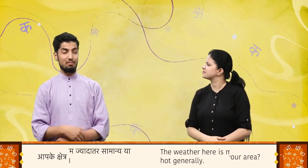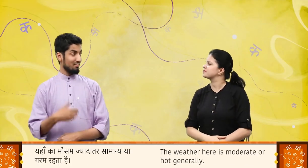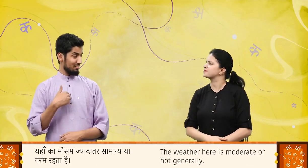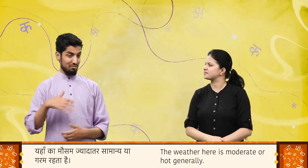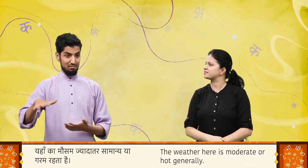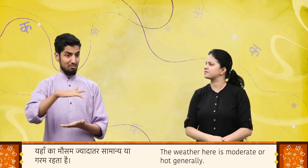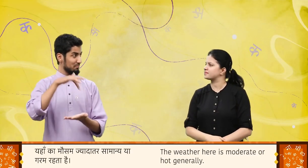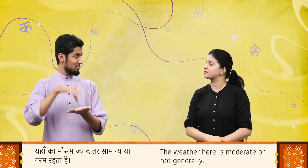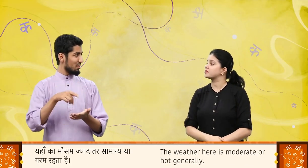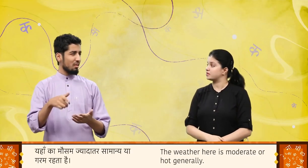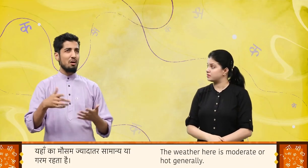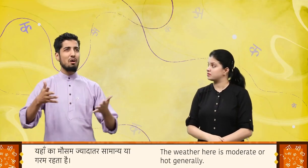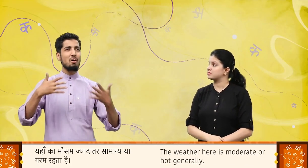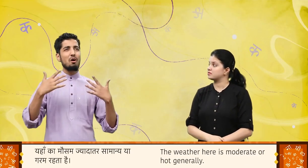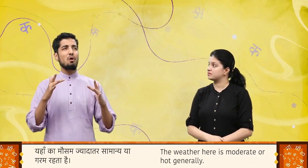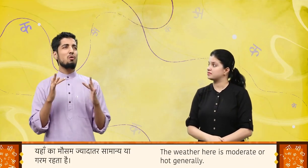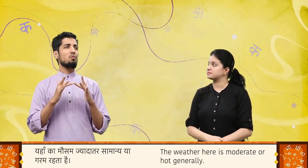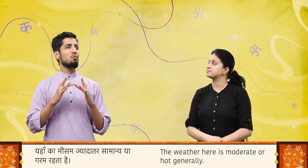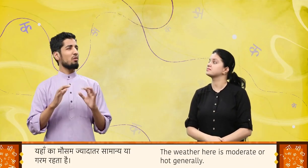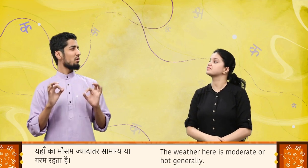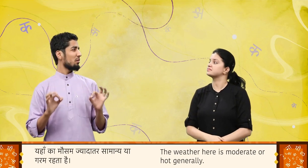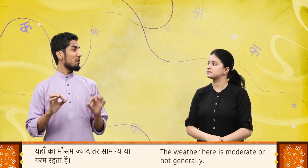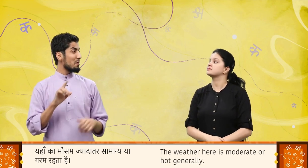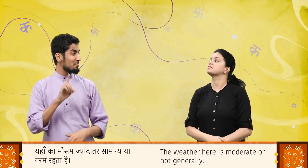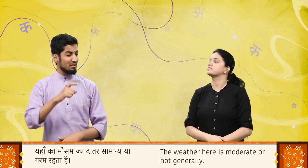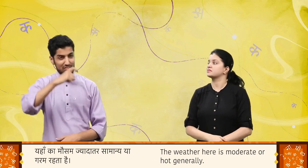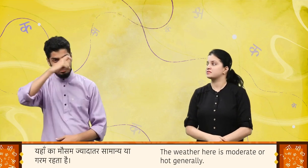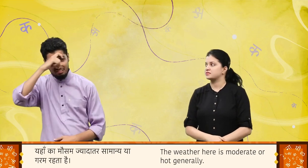हमारे यहां का मौसम जादतर सामानने या गरम रहता है